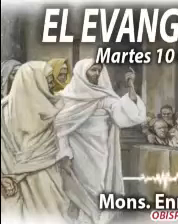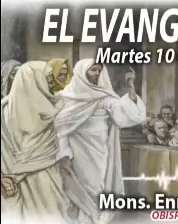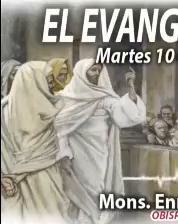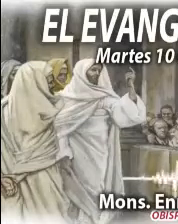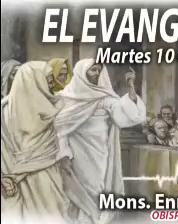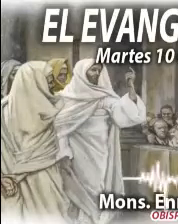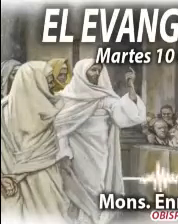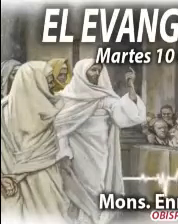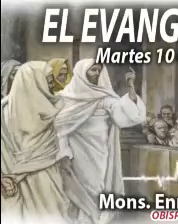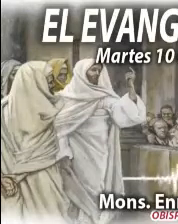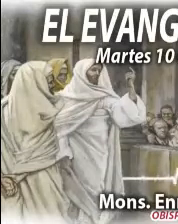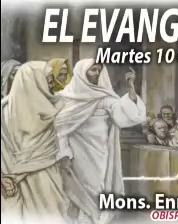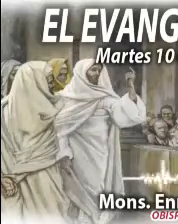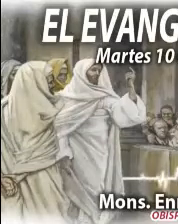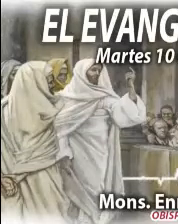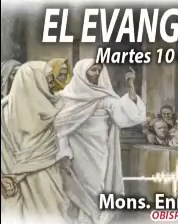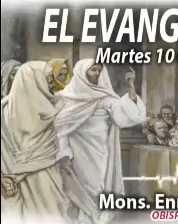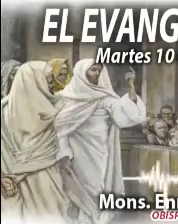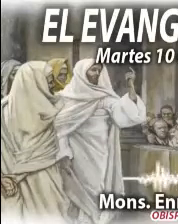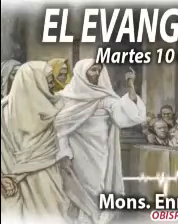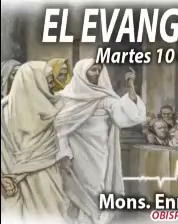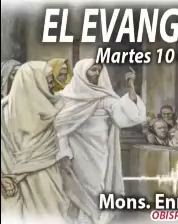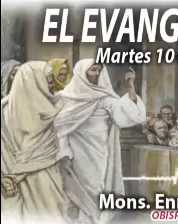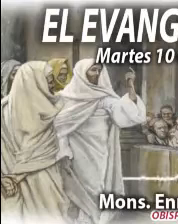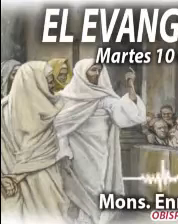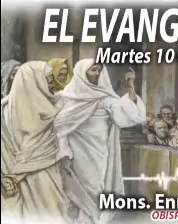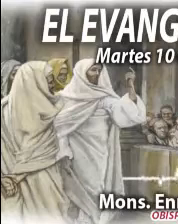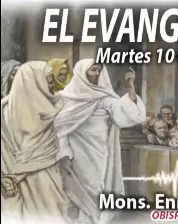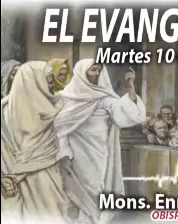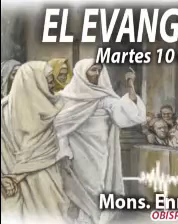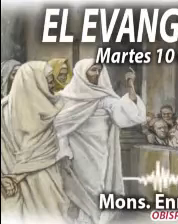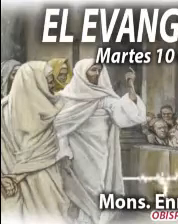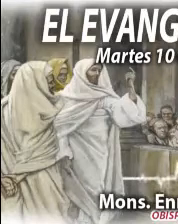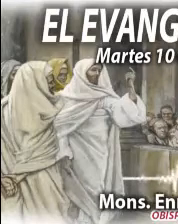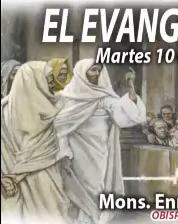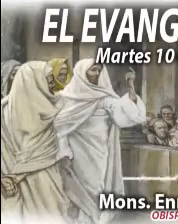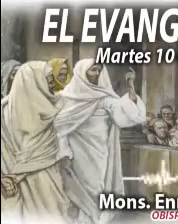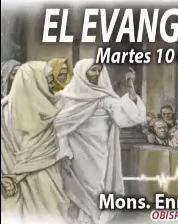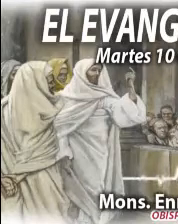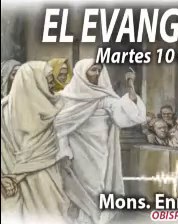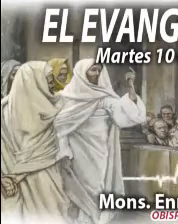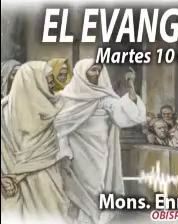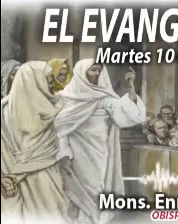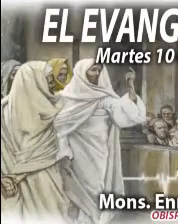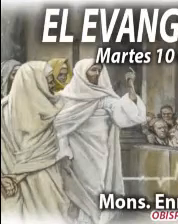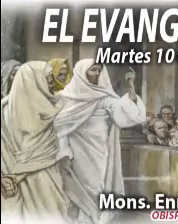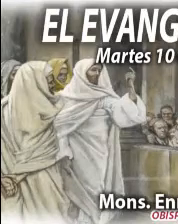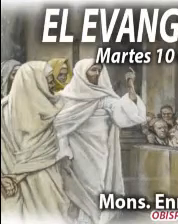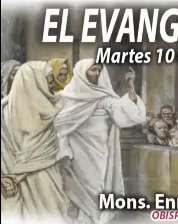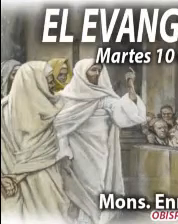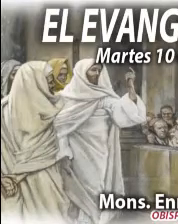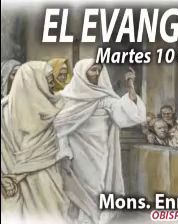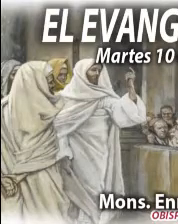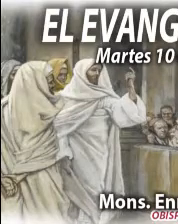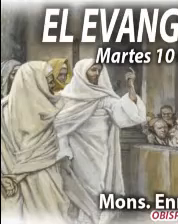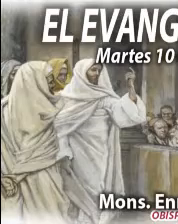Aleluya, Cristo resucitó. Yo estoy contigo. Vivamos la alegría de la Pascua a la luz de la palabra